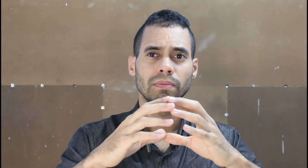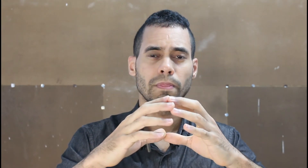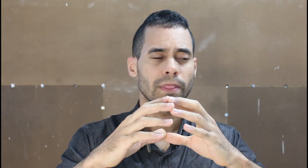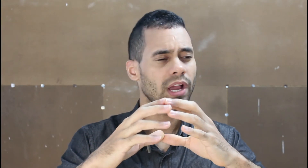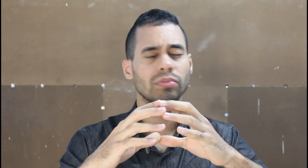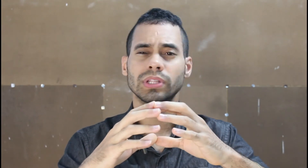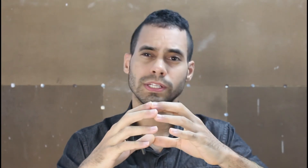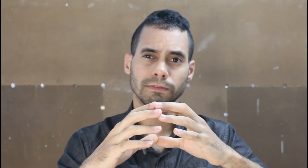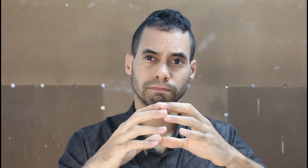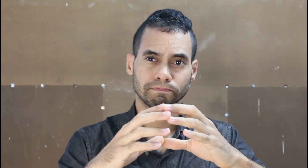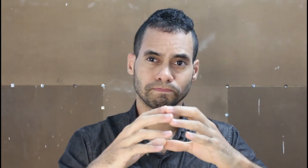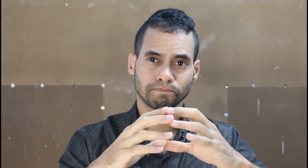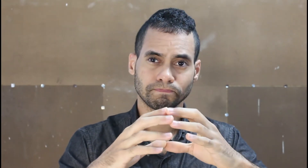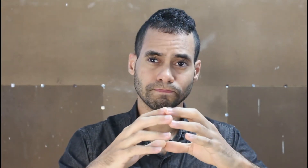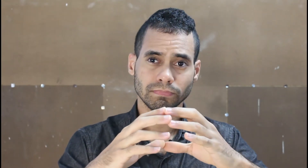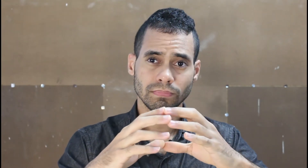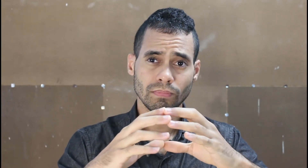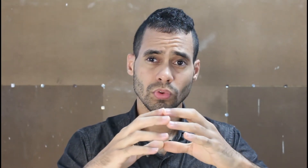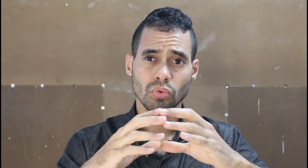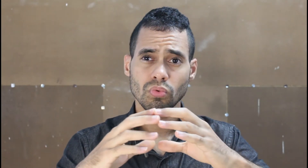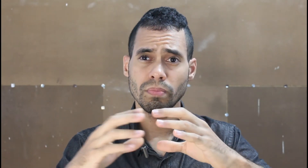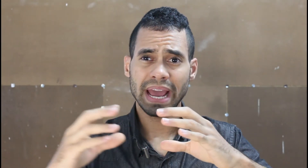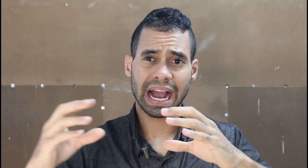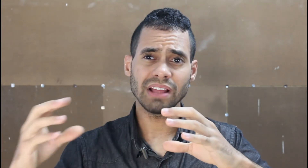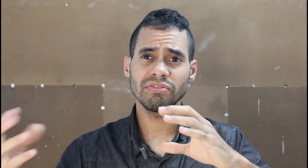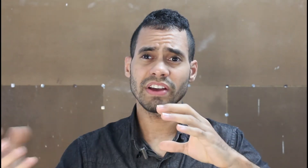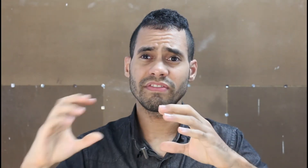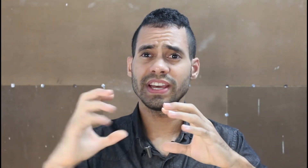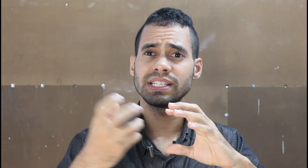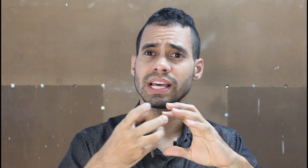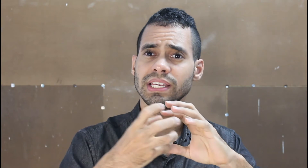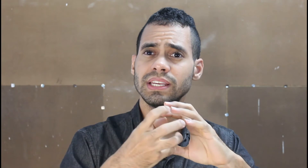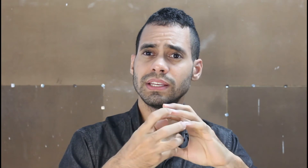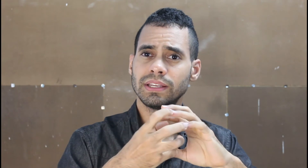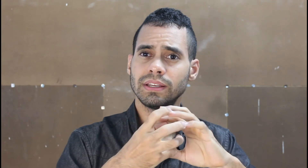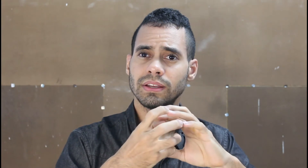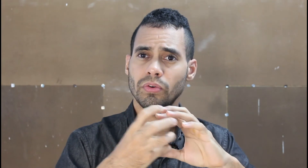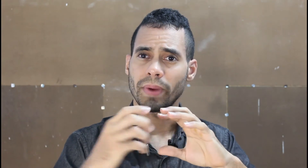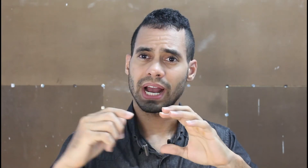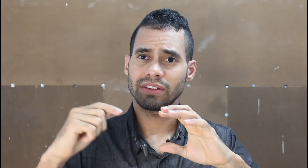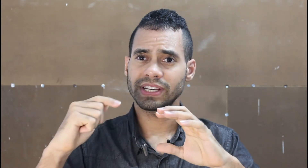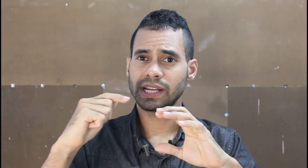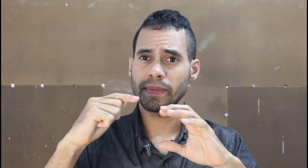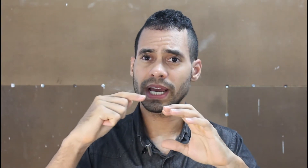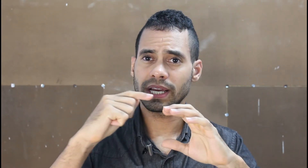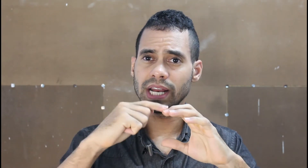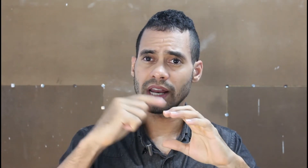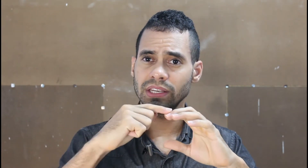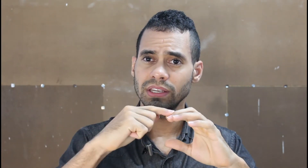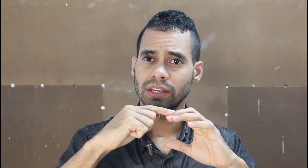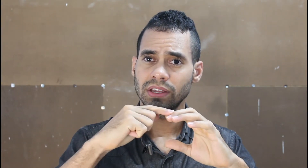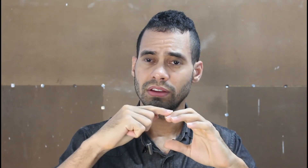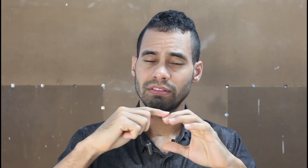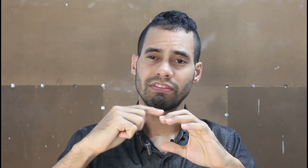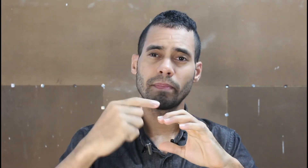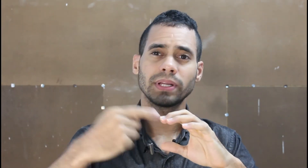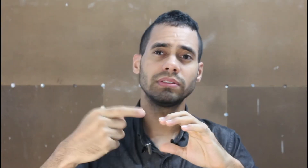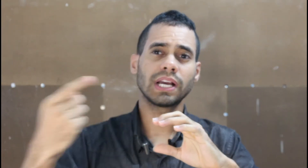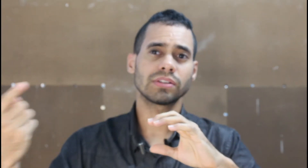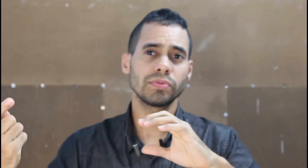O acontece? O mercado vai ver isso aí. O mercado vai saber que aquilo ali vai prejudicar a sua